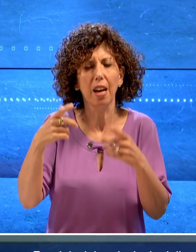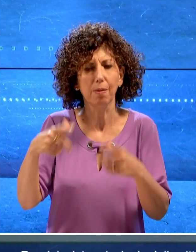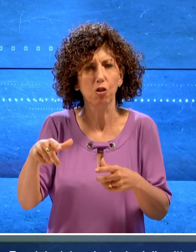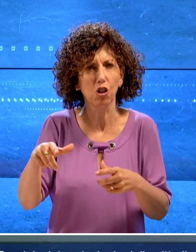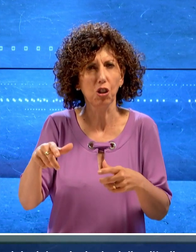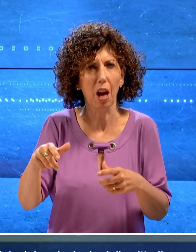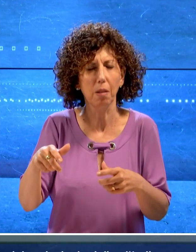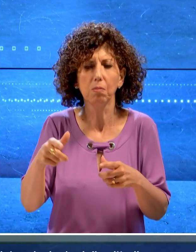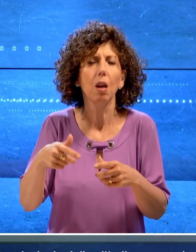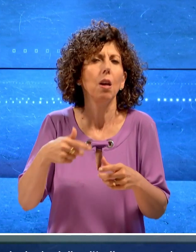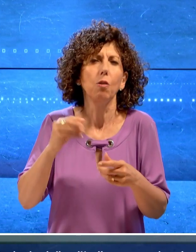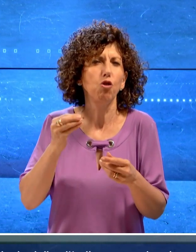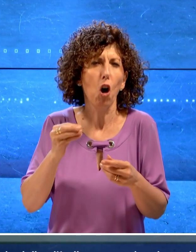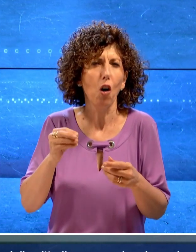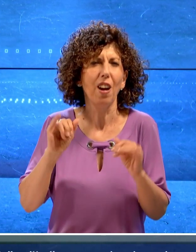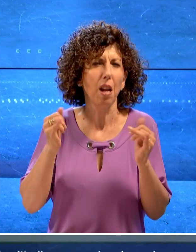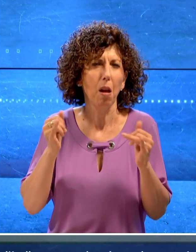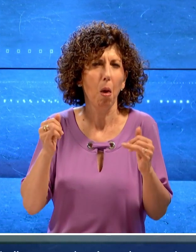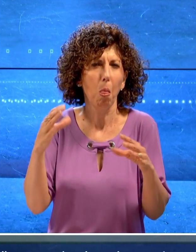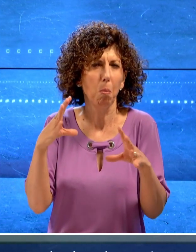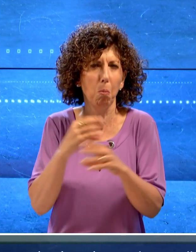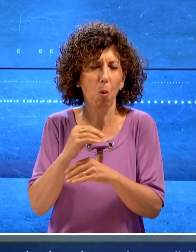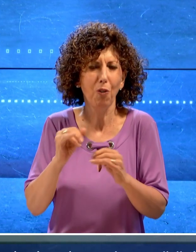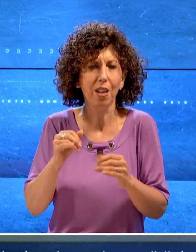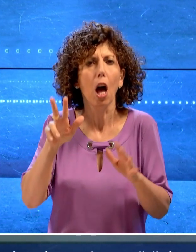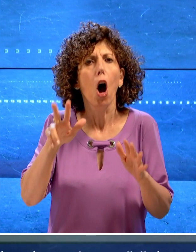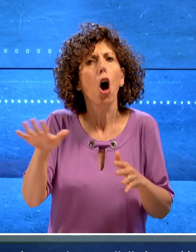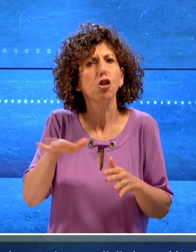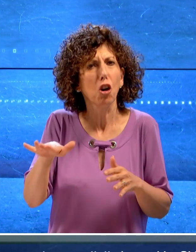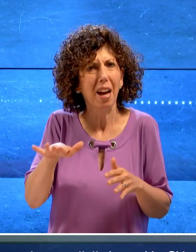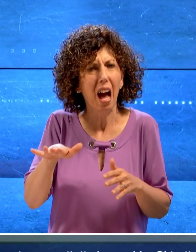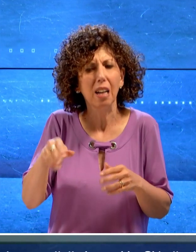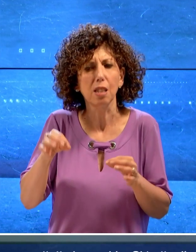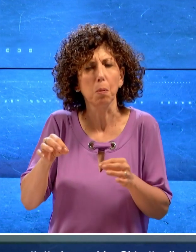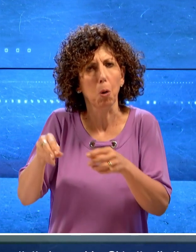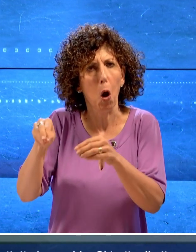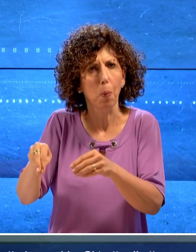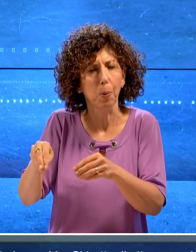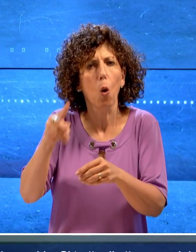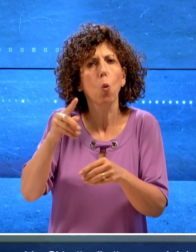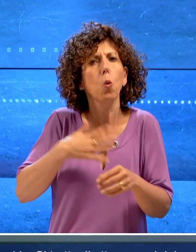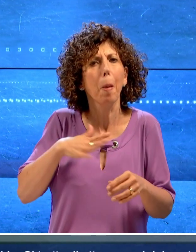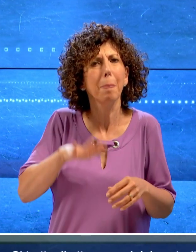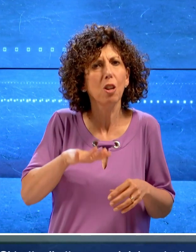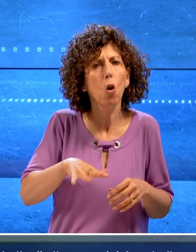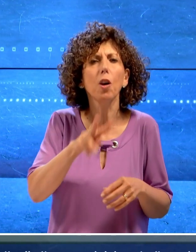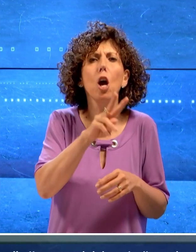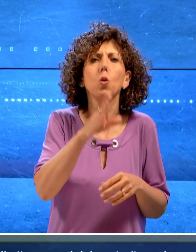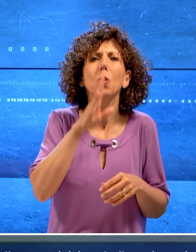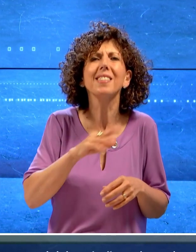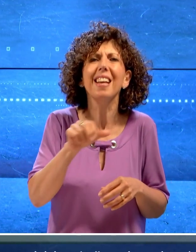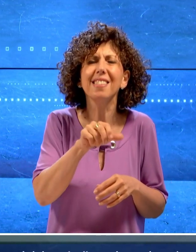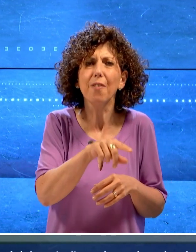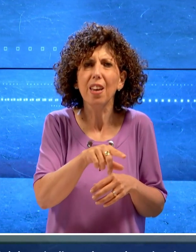dove si concentra la movida si tratta di otto ragazzi del posto tra cui un minore e due di San Severo